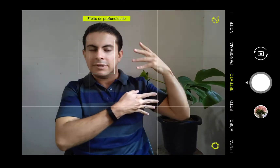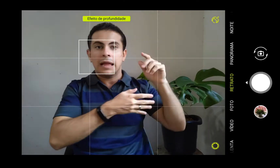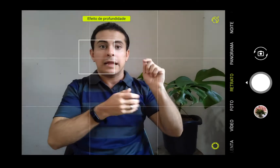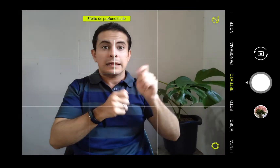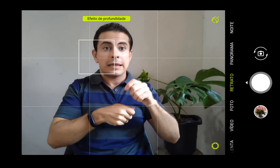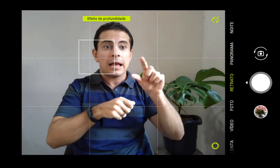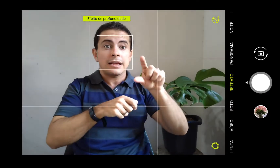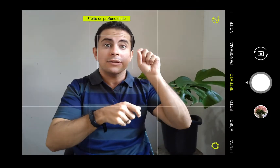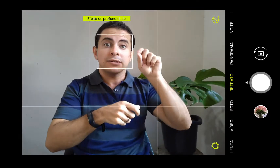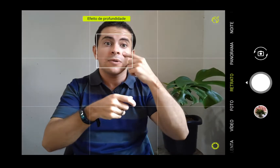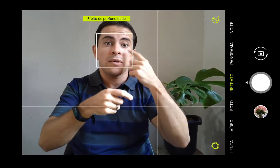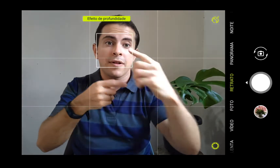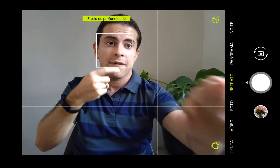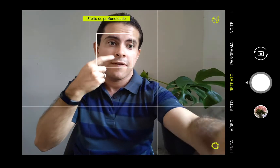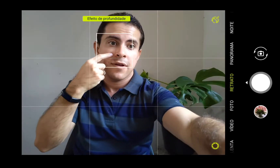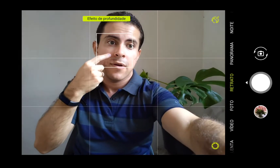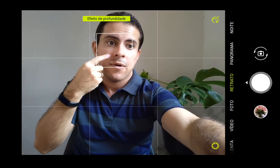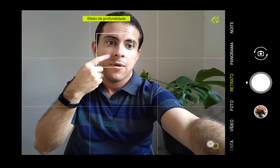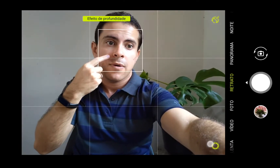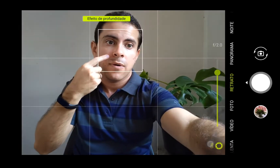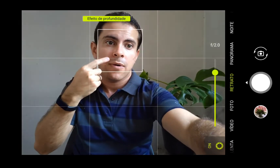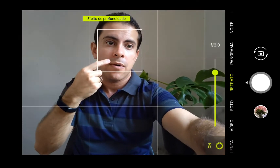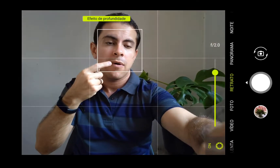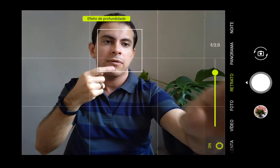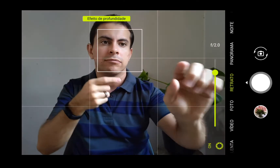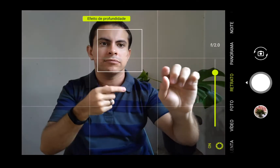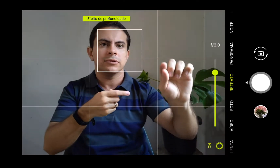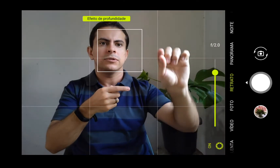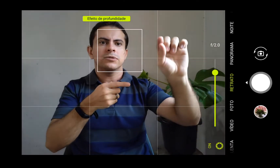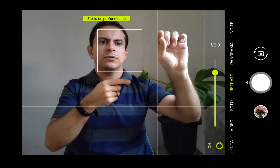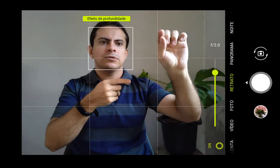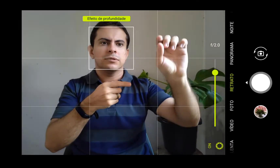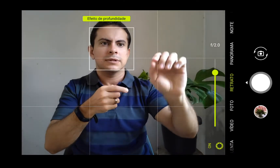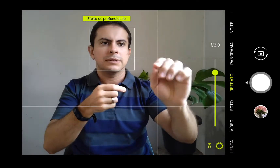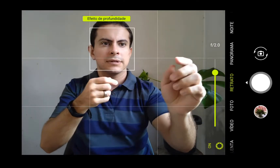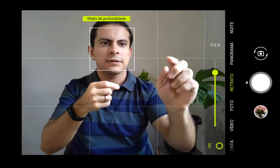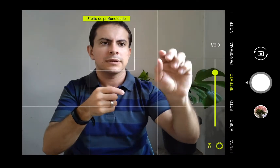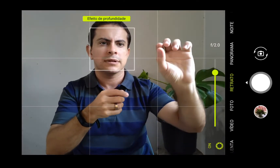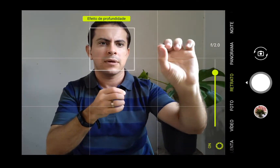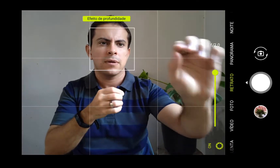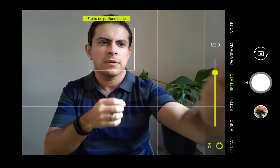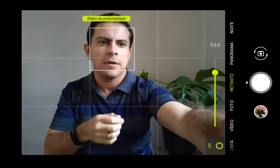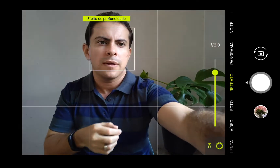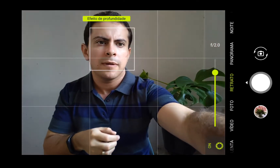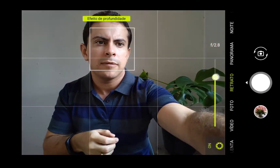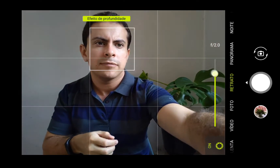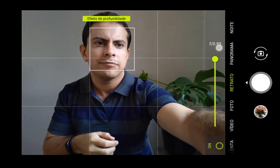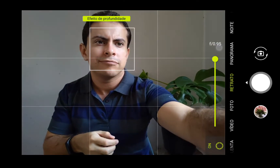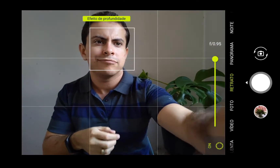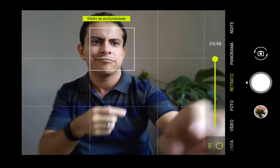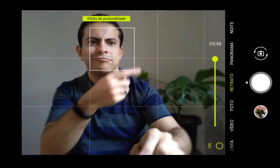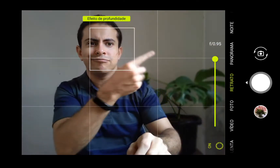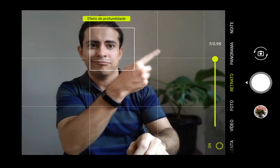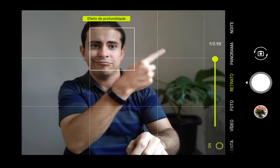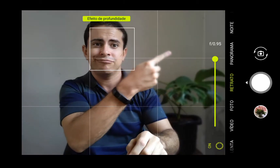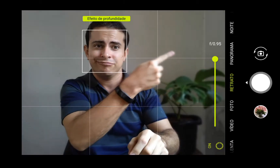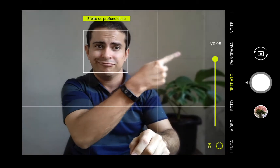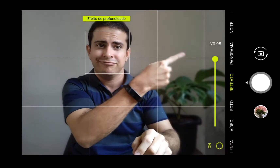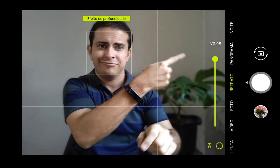ficar a distorção. Então, quanto, quanto menor o número, ó, 0,95 vai ficar mais